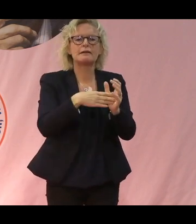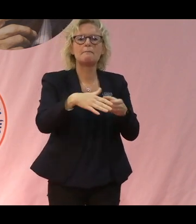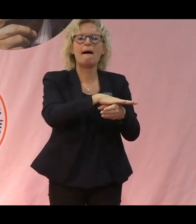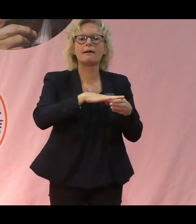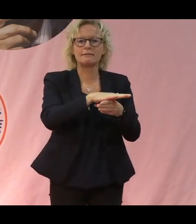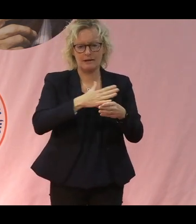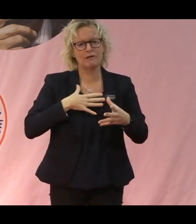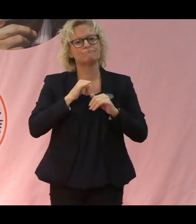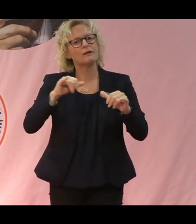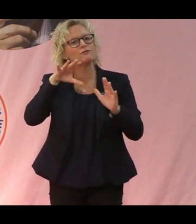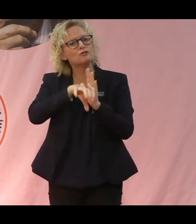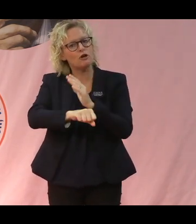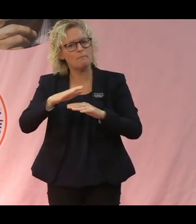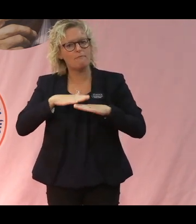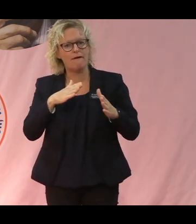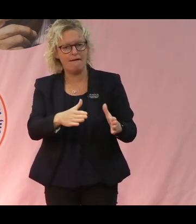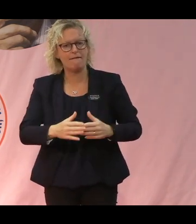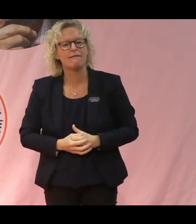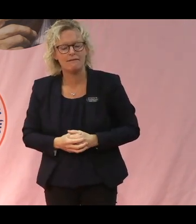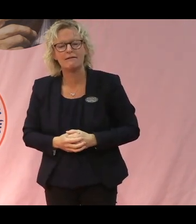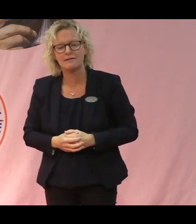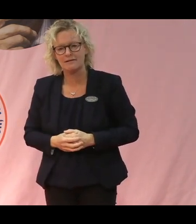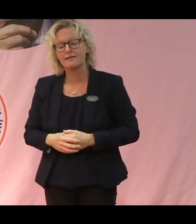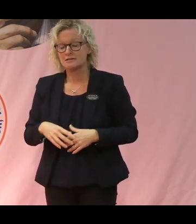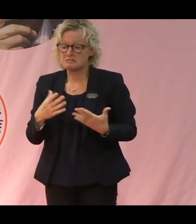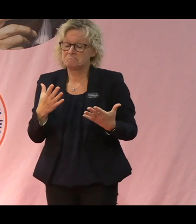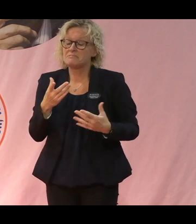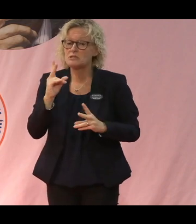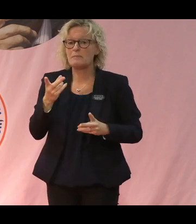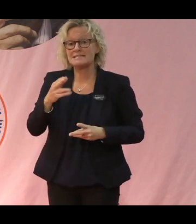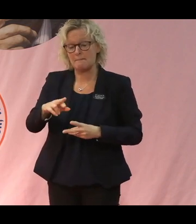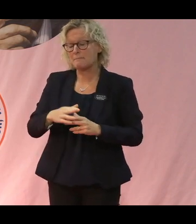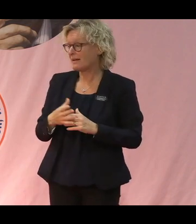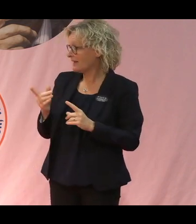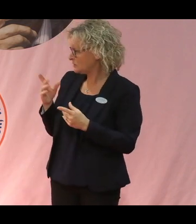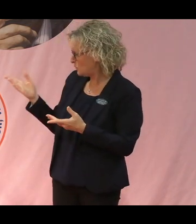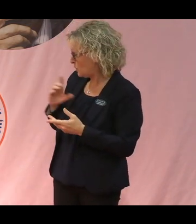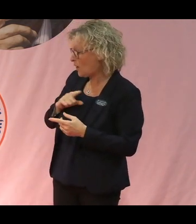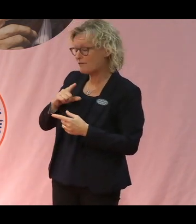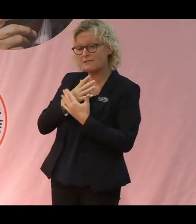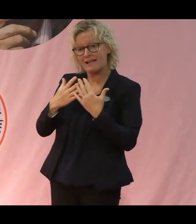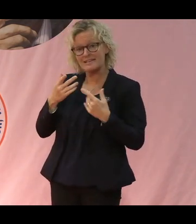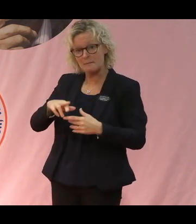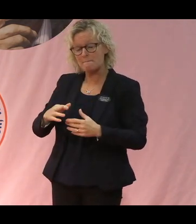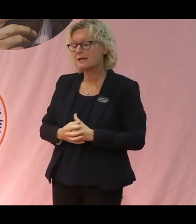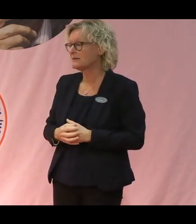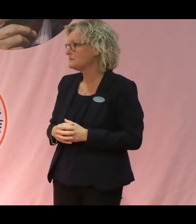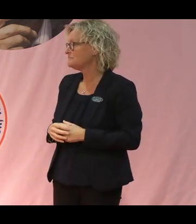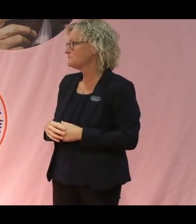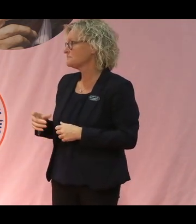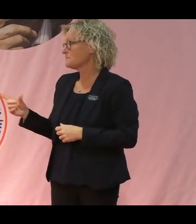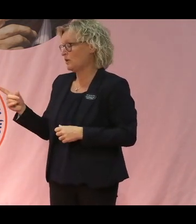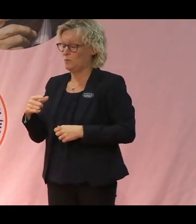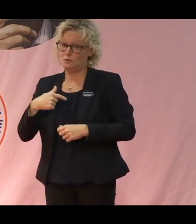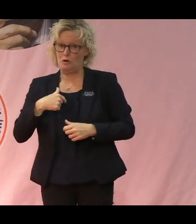så att det inte förstörs på vägen dit. Jag tänker det är två exempel. Matilda har kanske fler. Ja, alltså jag är ju såklart